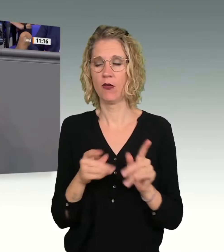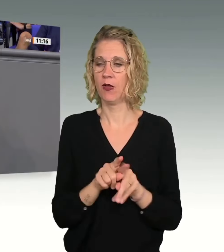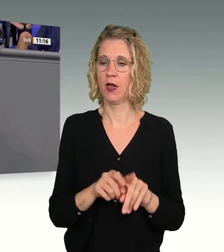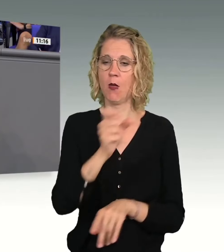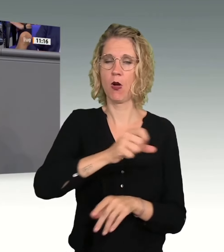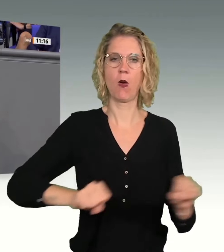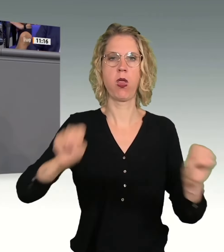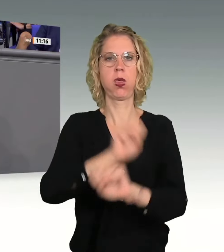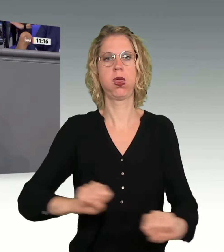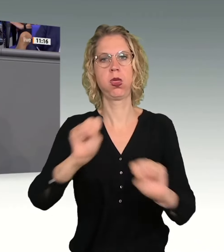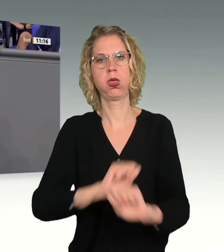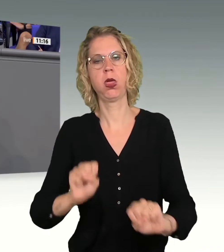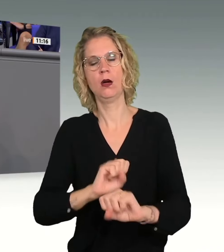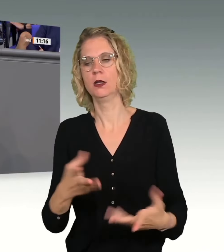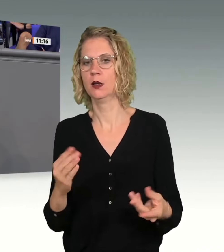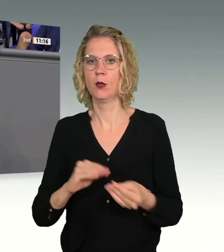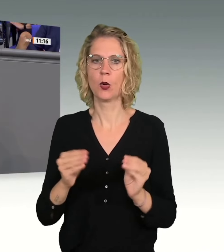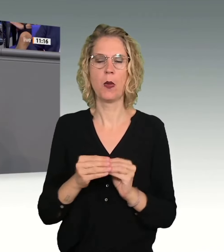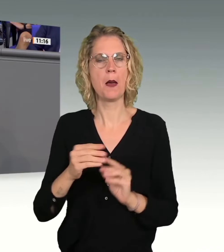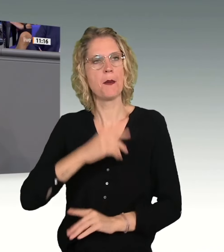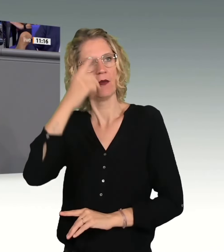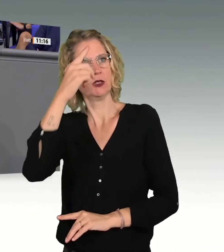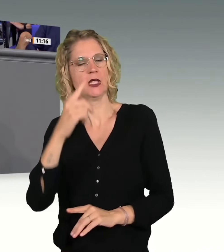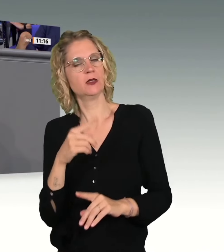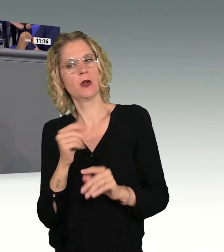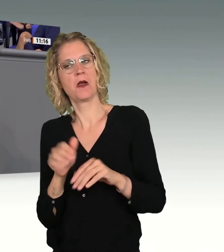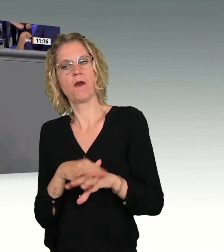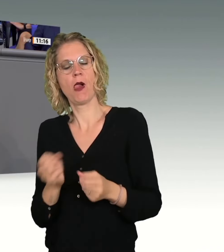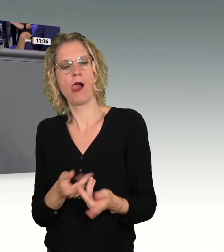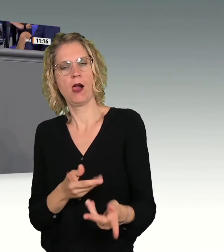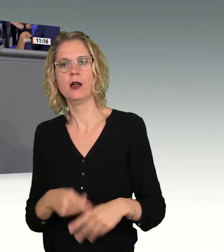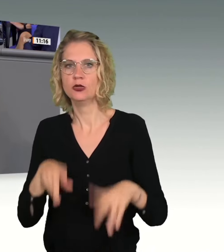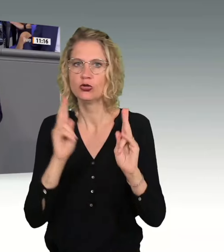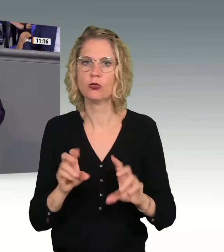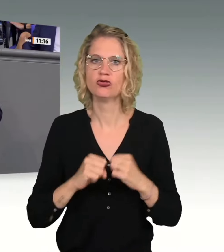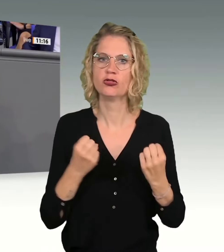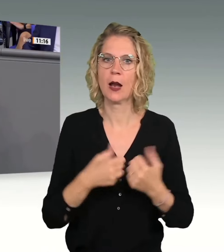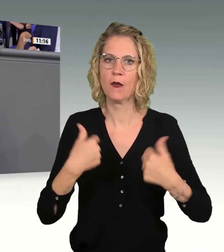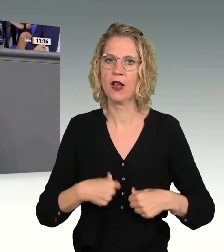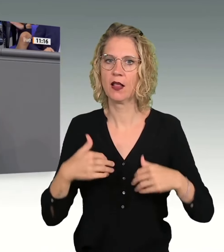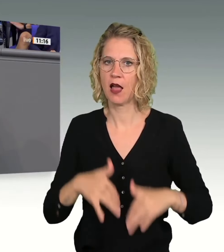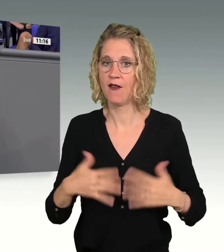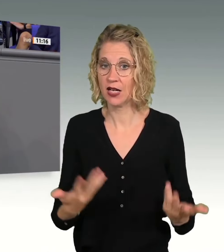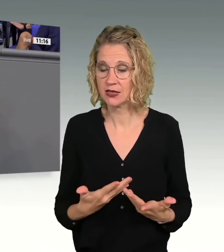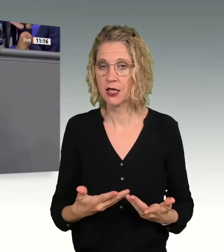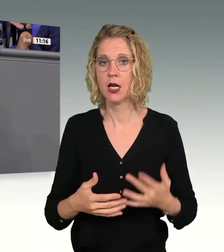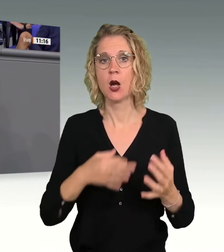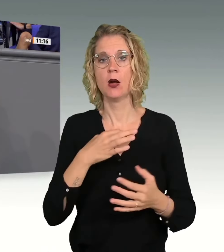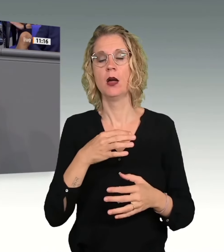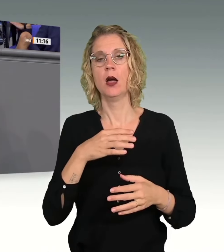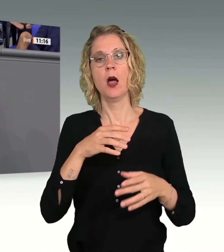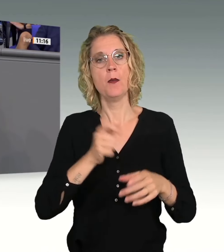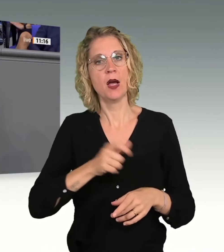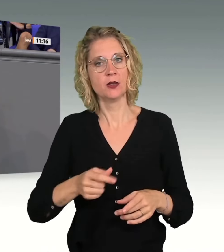Art und Weise Problembewusstsein und Lösungskompetenz. Richtig ist, dass der Staat die Verpflichtung hat, besonders verletzliche Personen, Frauen, Kinder,